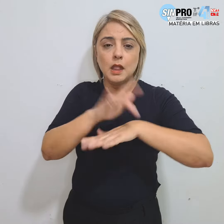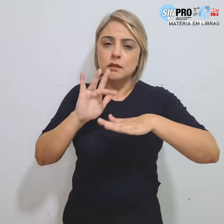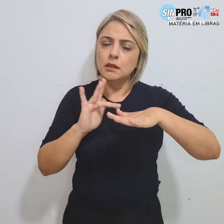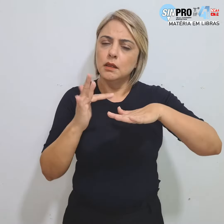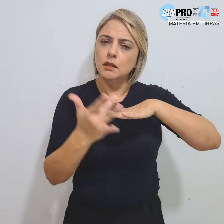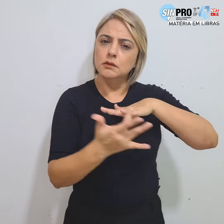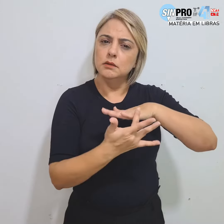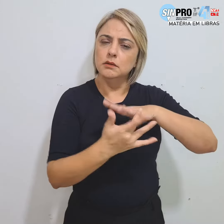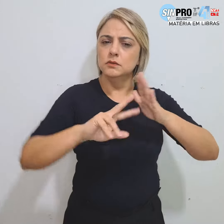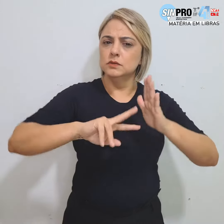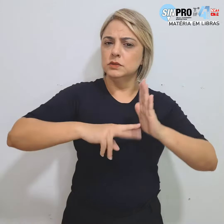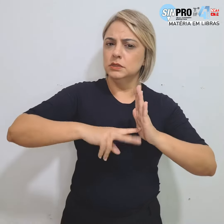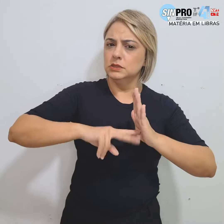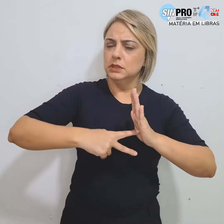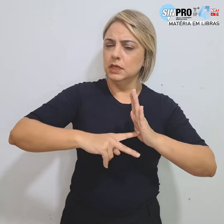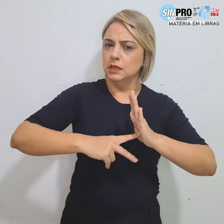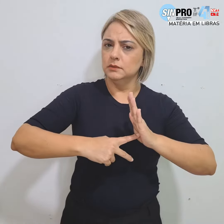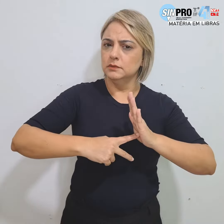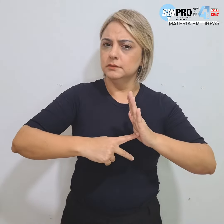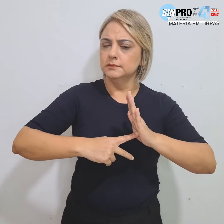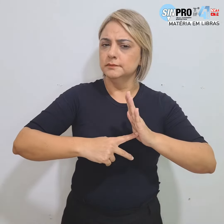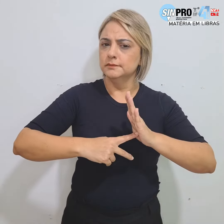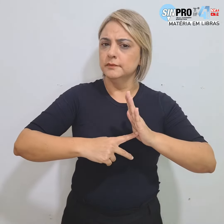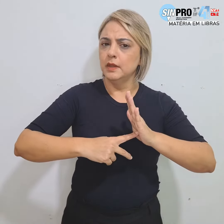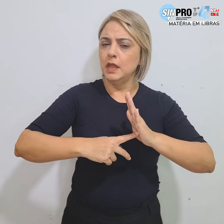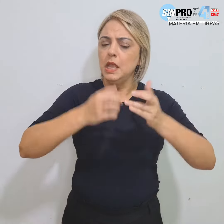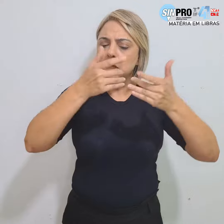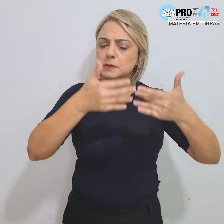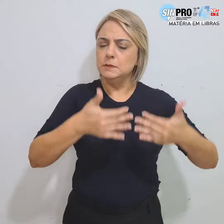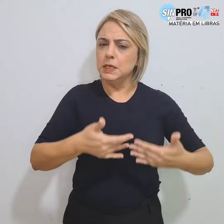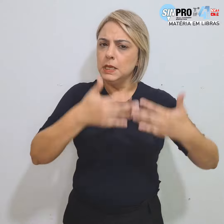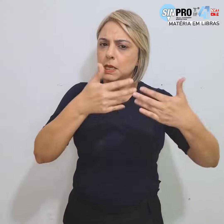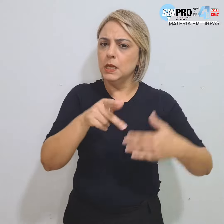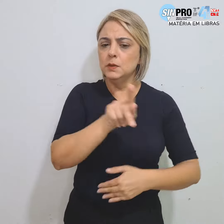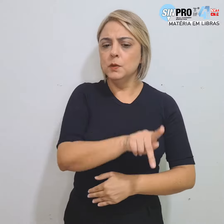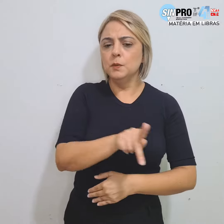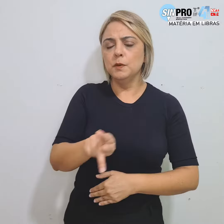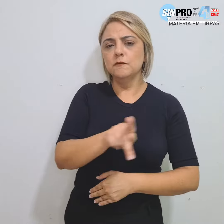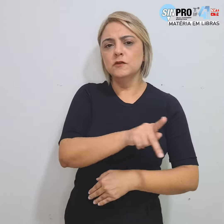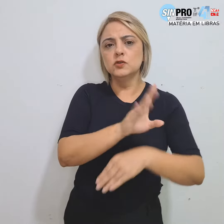sindicato, sobre o professor de contrato temporário.